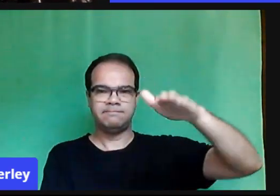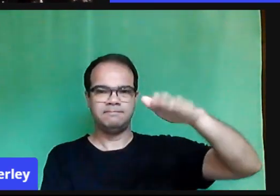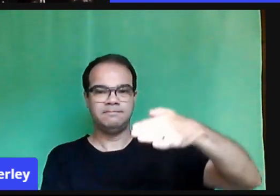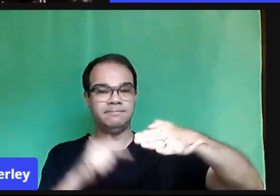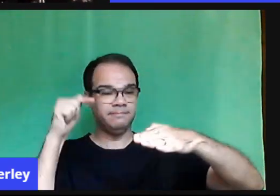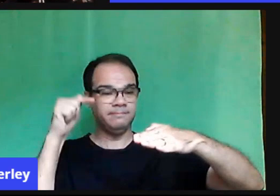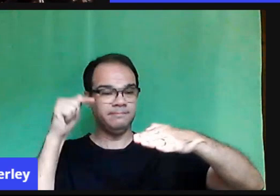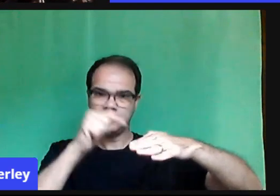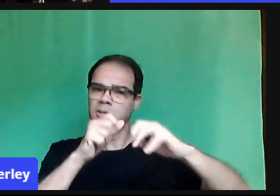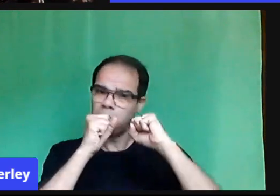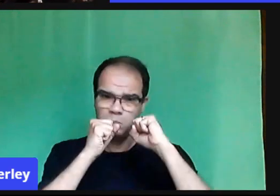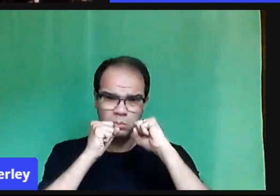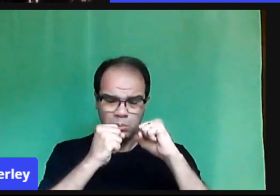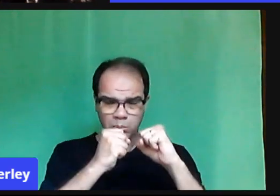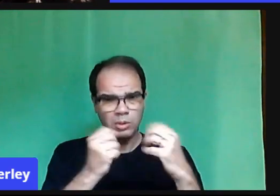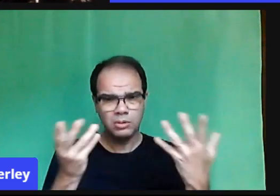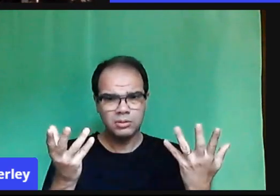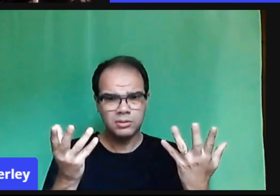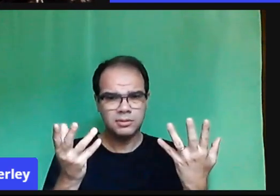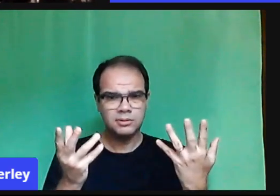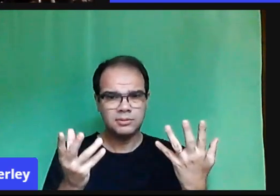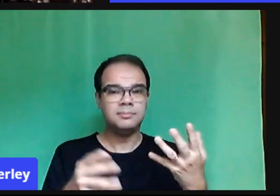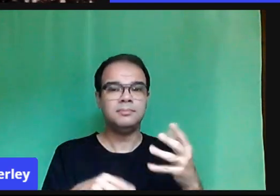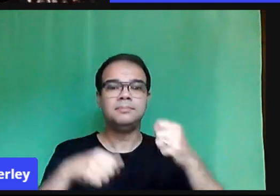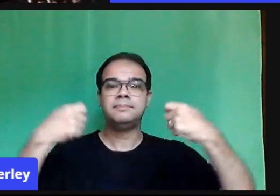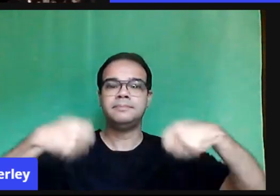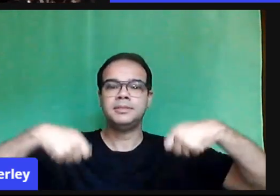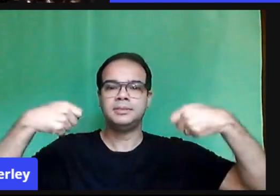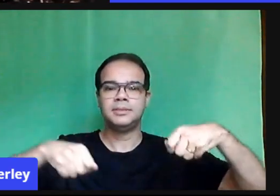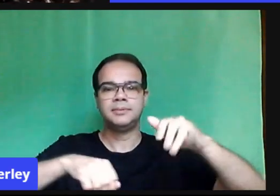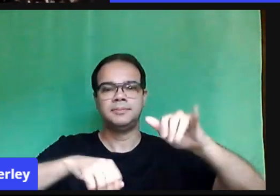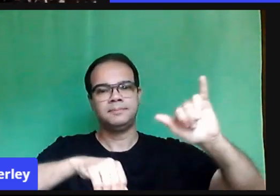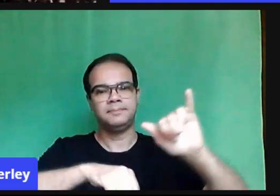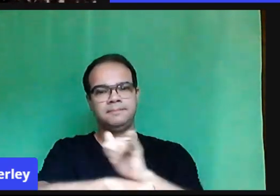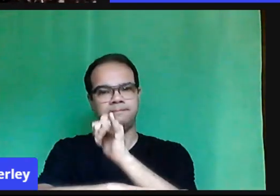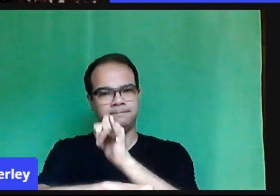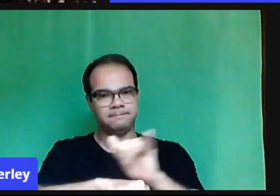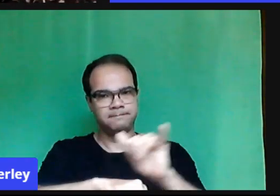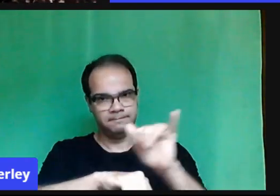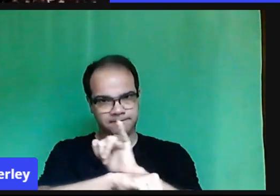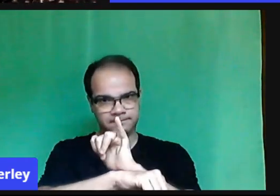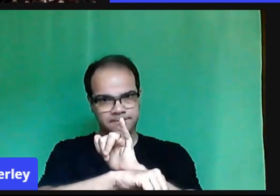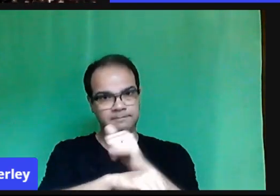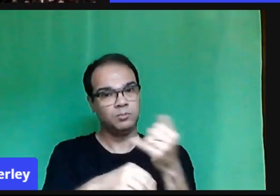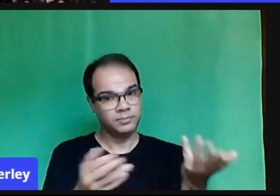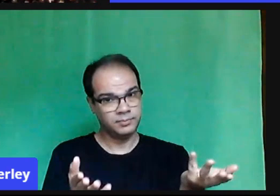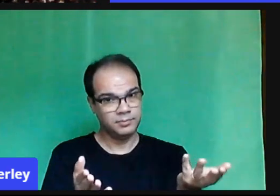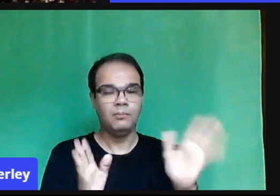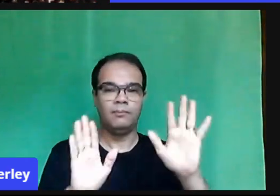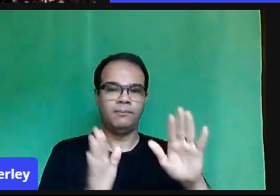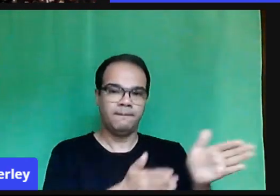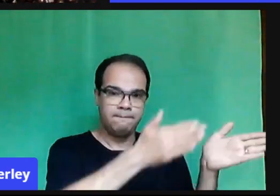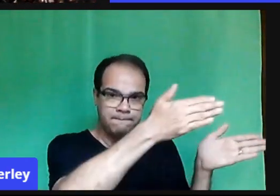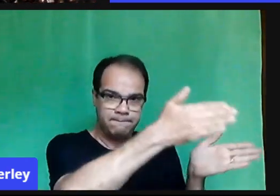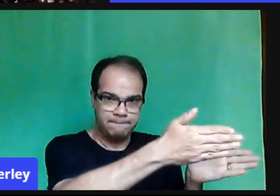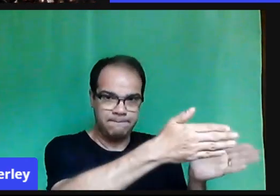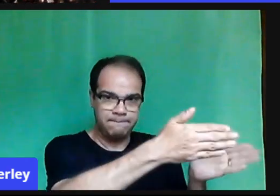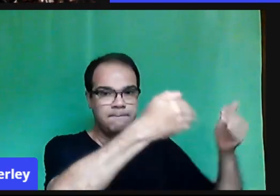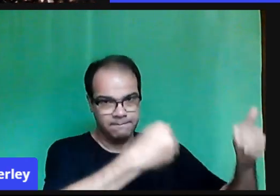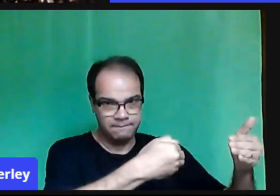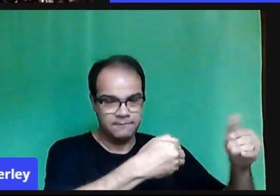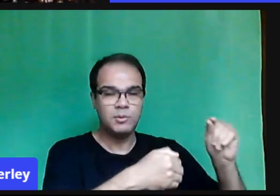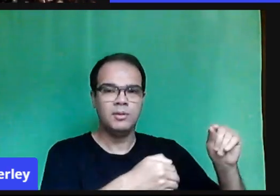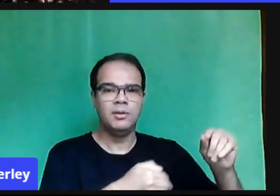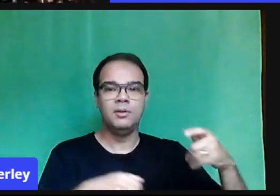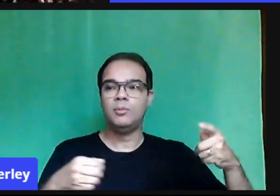propondo o uso desses recursos. eu vou criar possibilidades. Se eu estivesse na minha sala de aula, eu iria utilizar o material dourado, por exemplo,